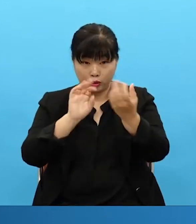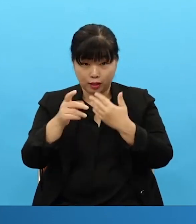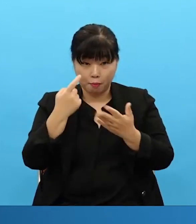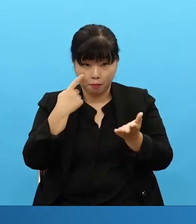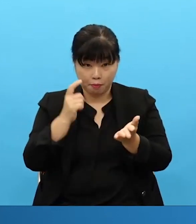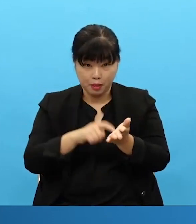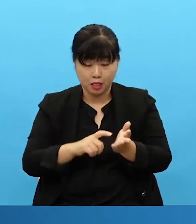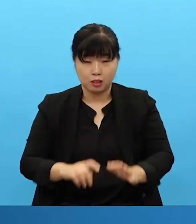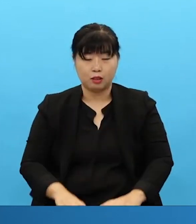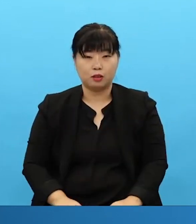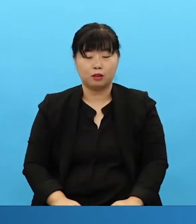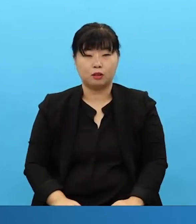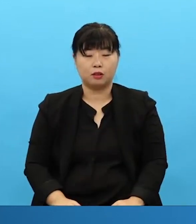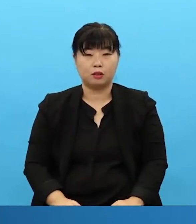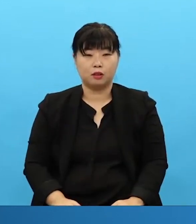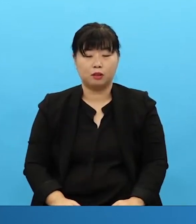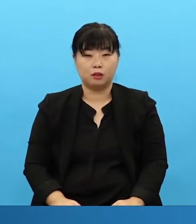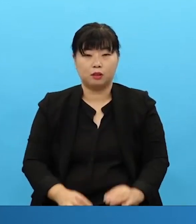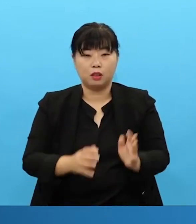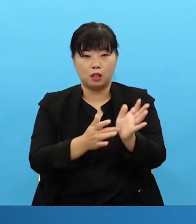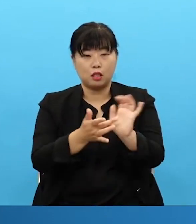예수님은 그냥 자꾸 내려왔는데 이 응답이 나타난